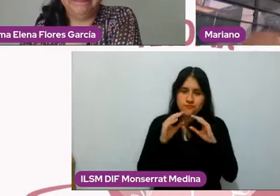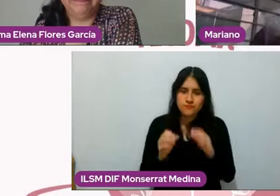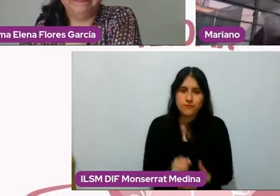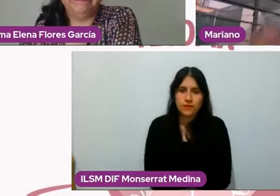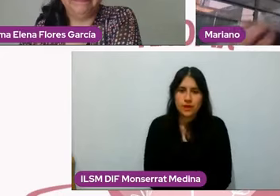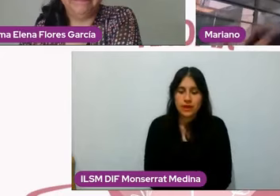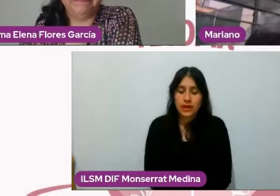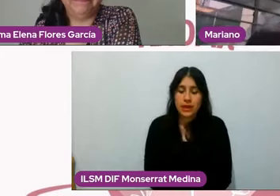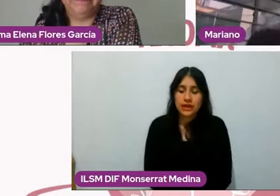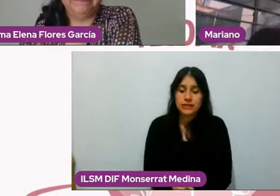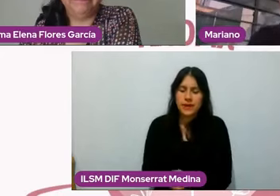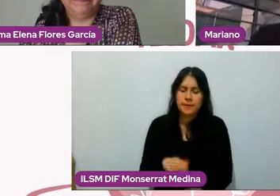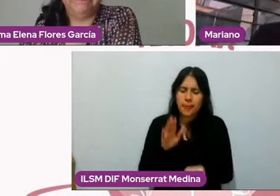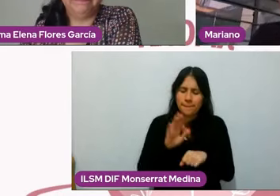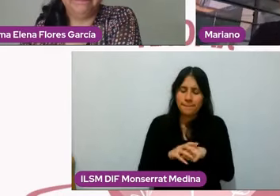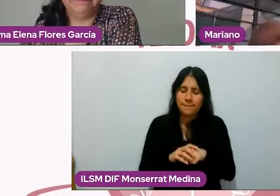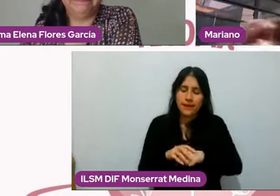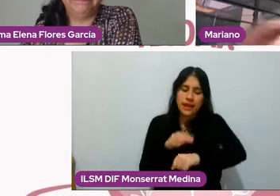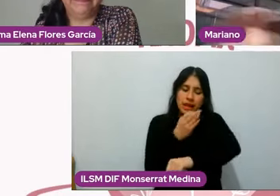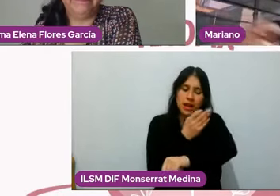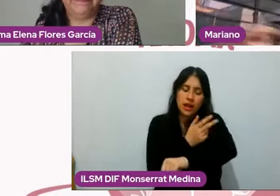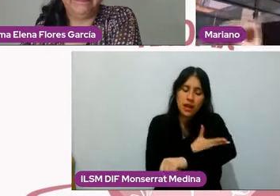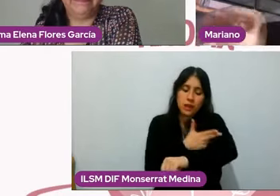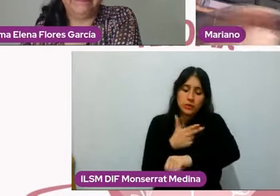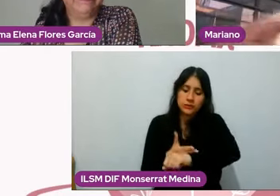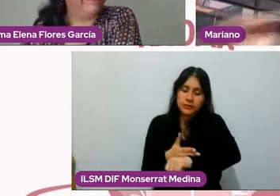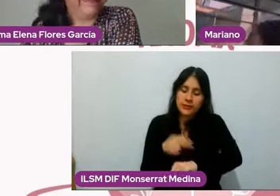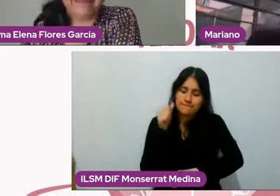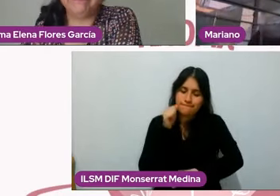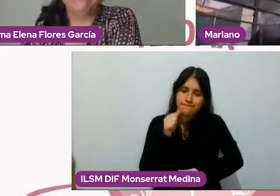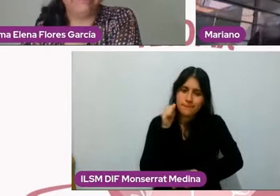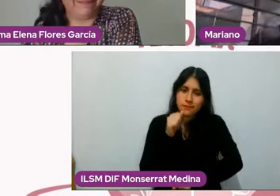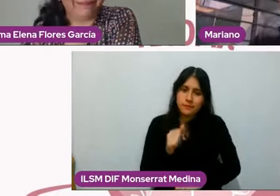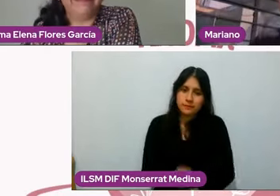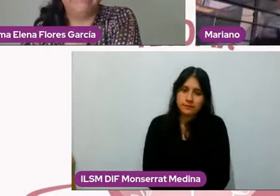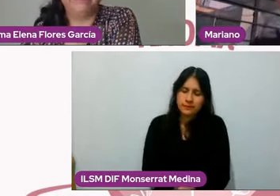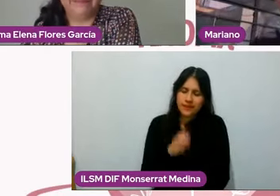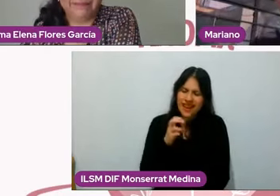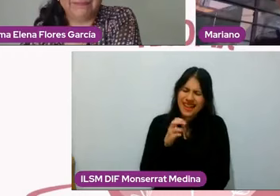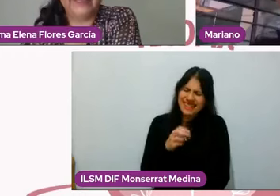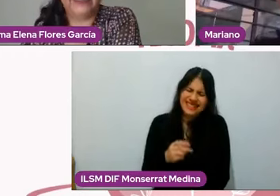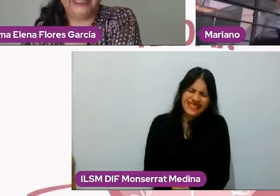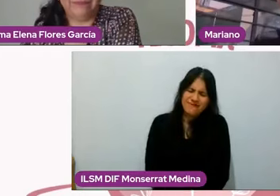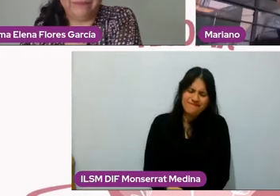hacia adentro y hacia afuera ese es el ese es el parteaguas del asunto